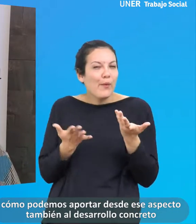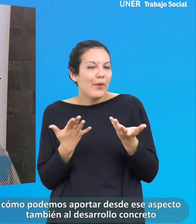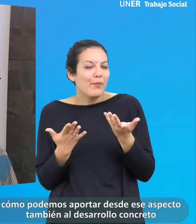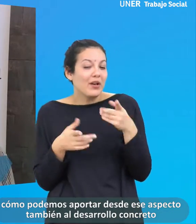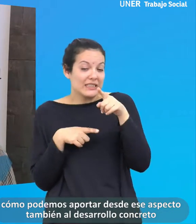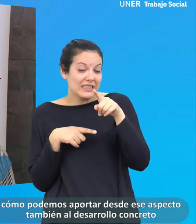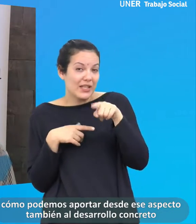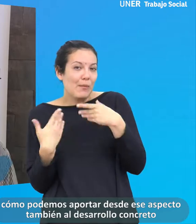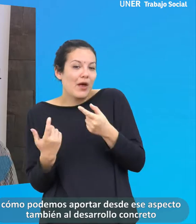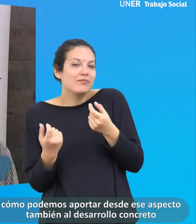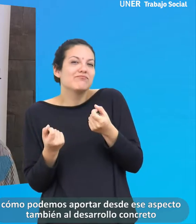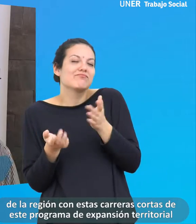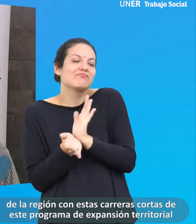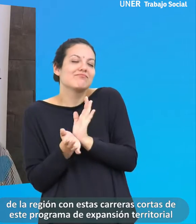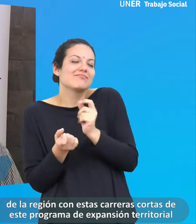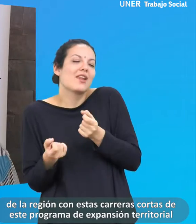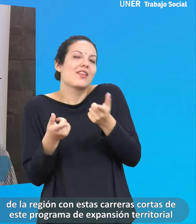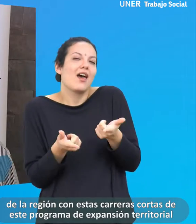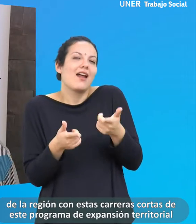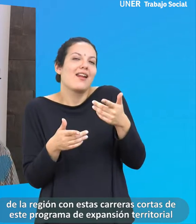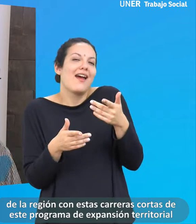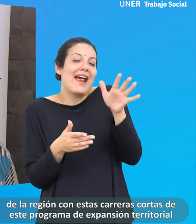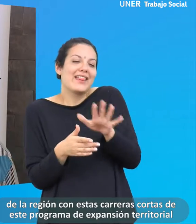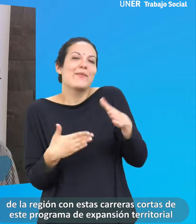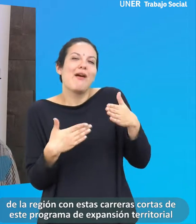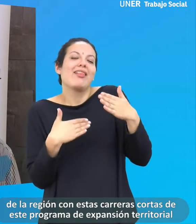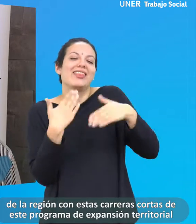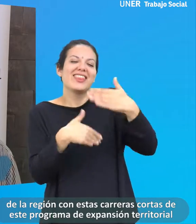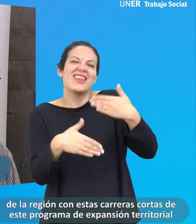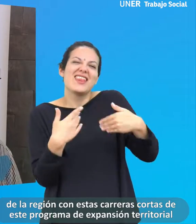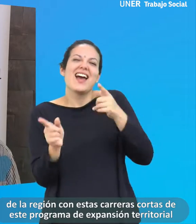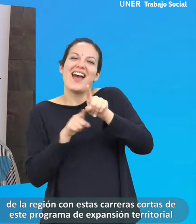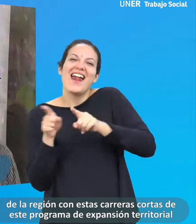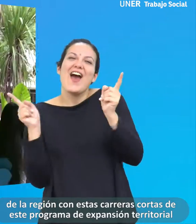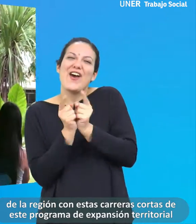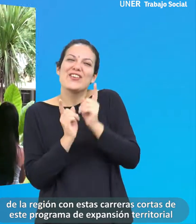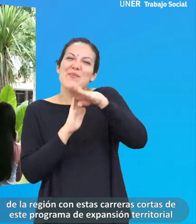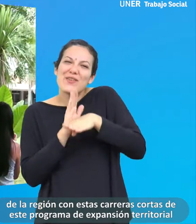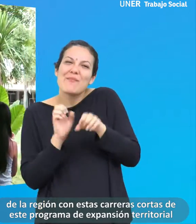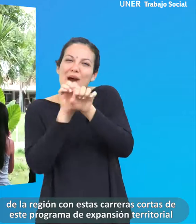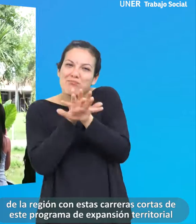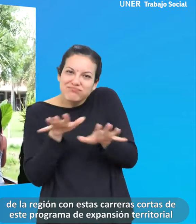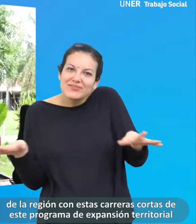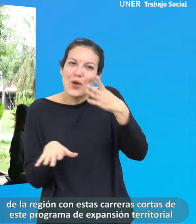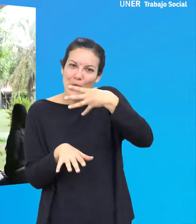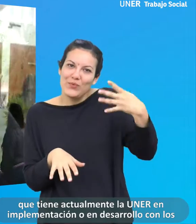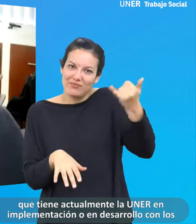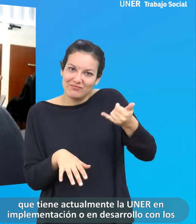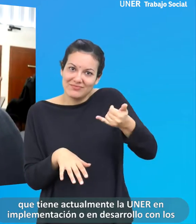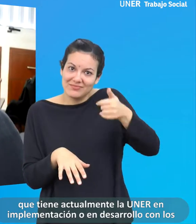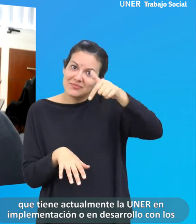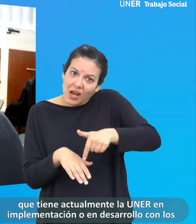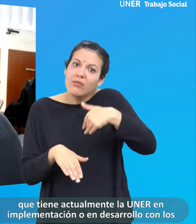podemos aportar desde ese aspecto, también al desarrollo concreto de la región, con estas carreras cortas de este programa de expansión territorial que tiene